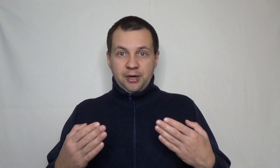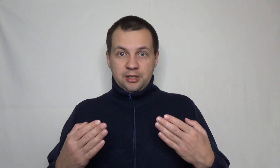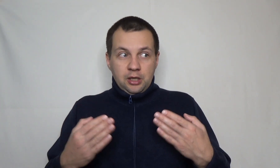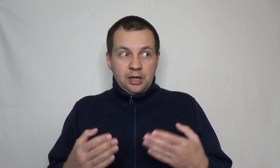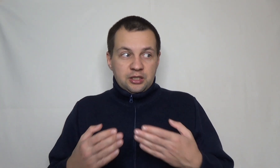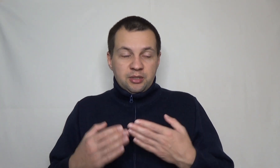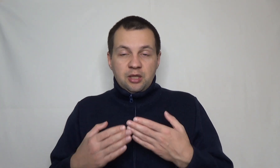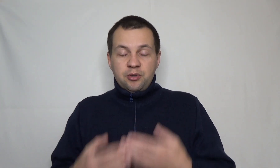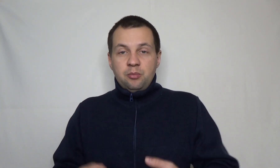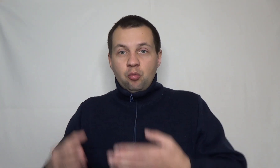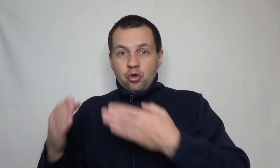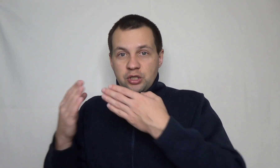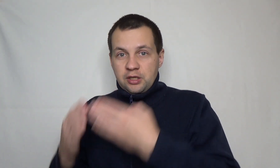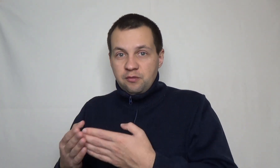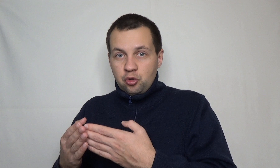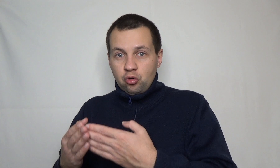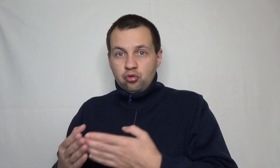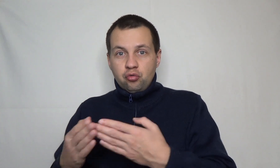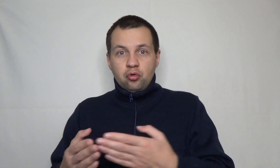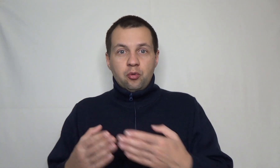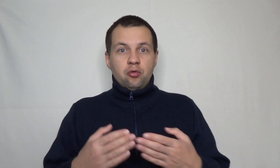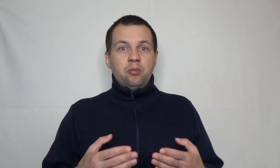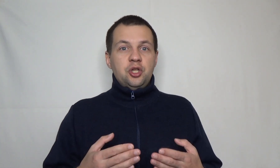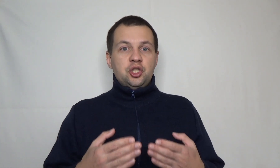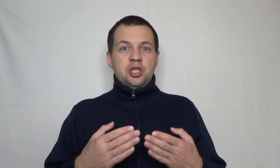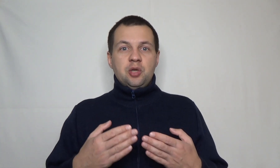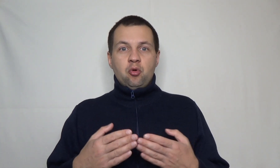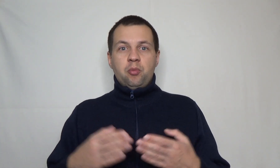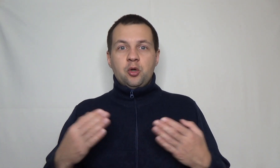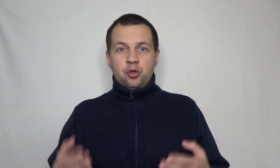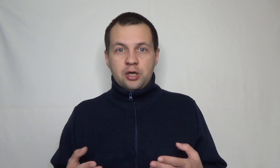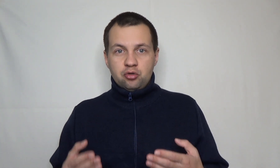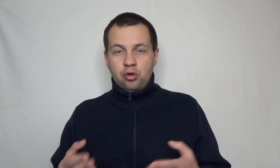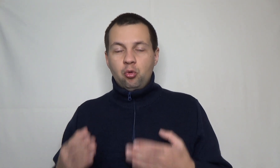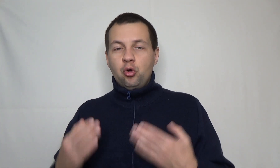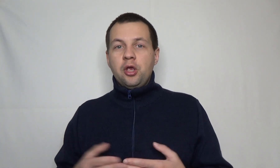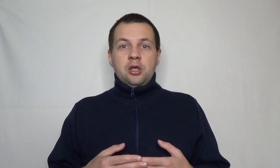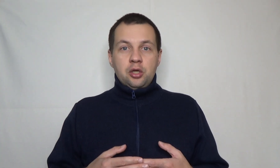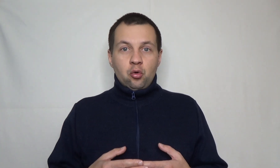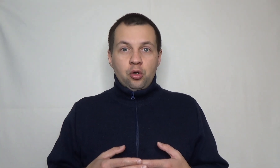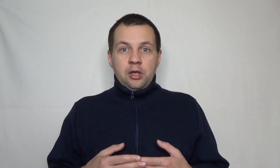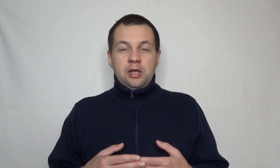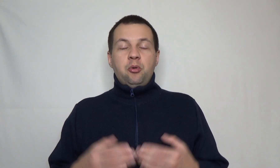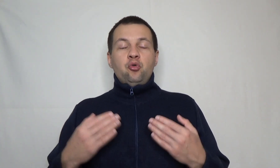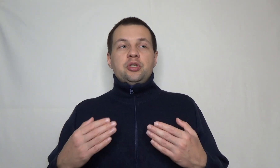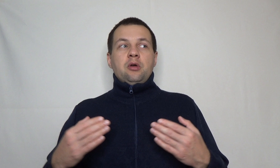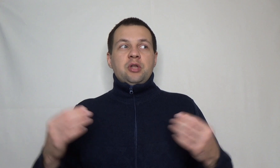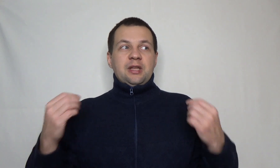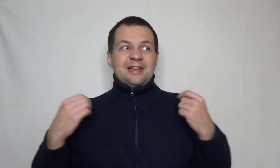практике. Я, несмотря на пандемию, мог заходить в пятерочку, и все, любые нищики себе покупать, хоть красную рыбу, хоть икру. И плюс, вот это я